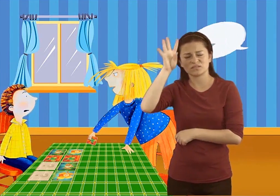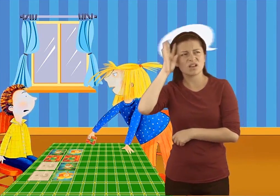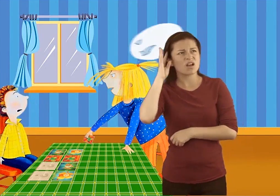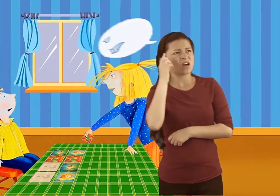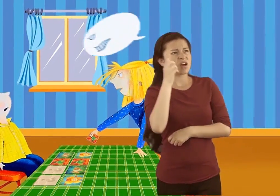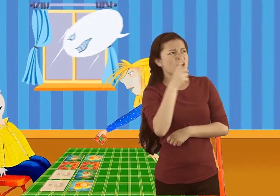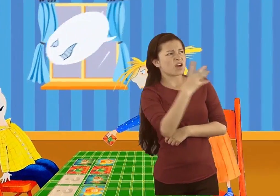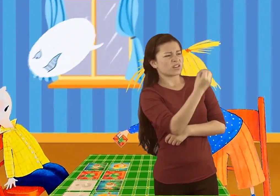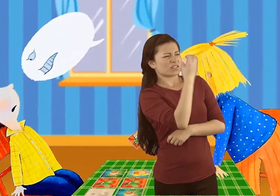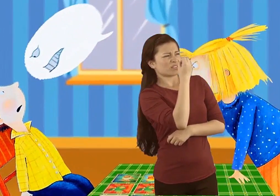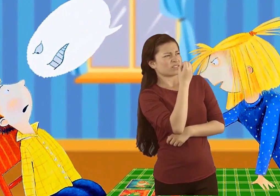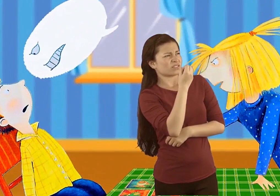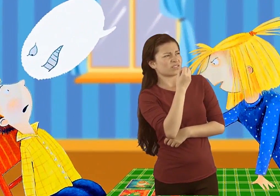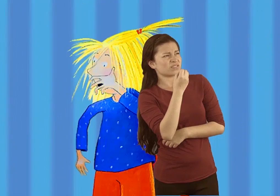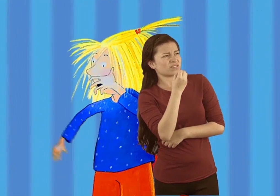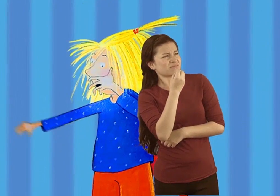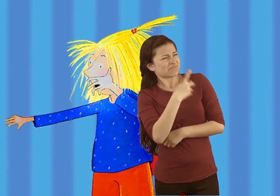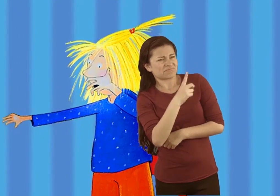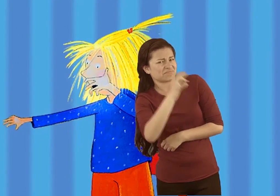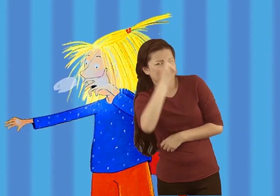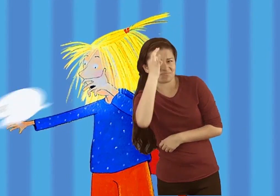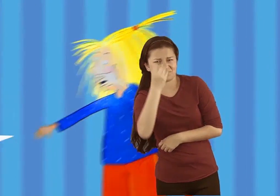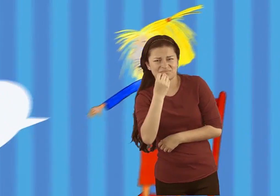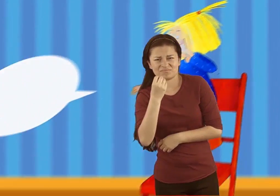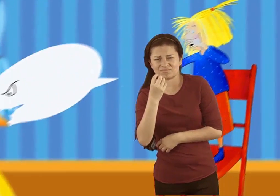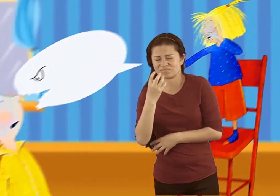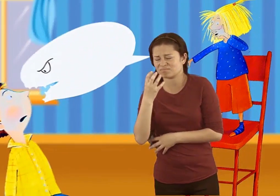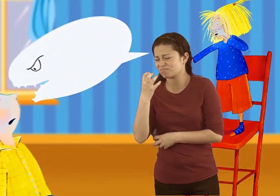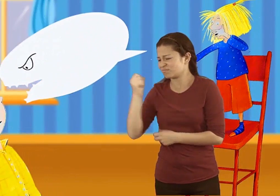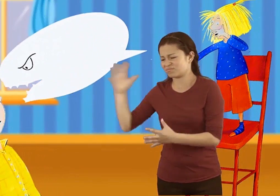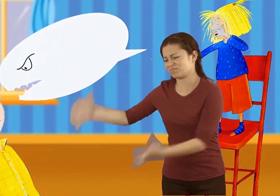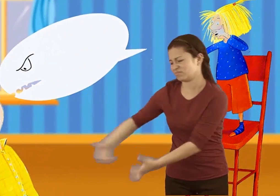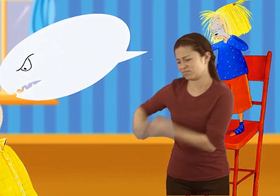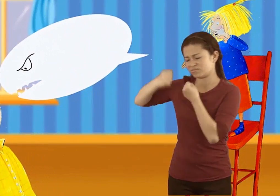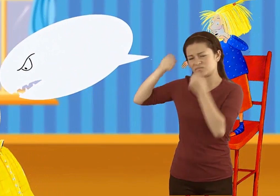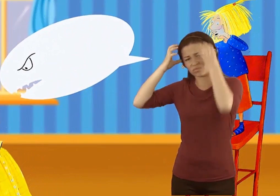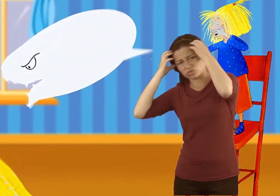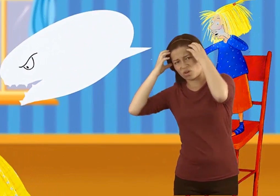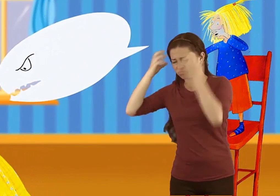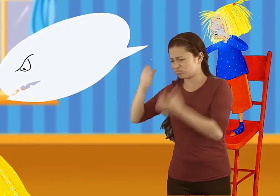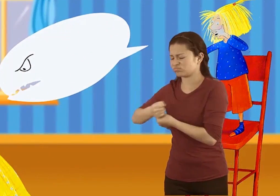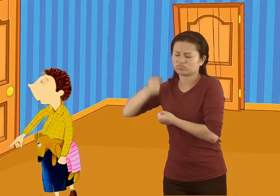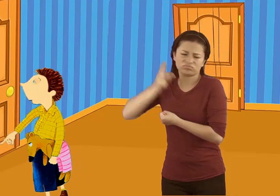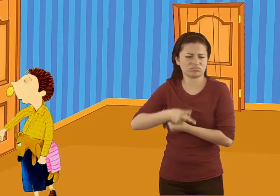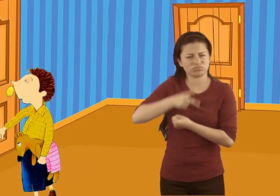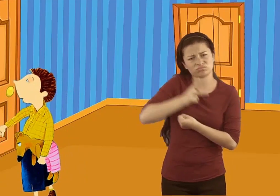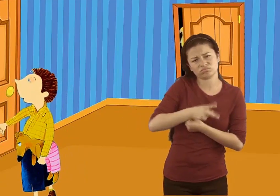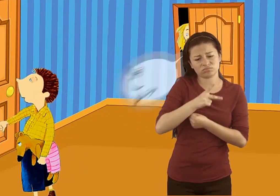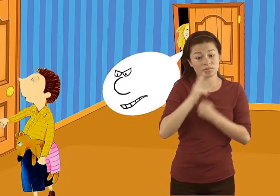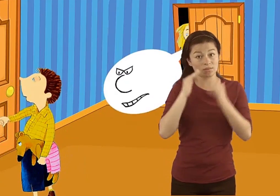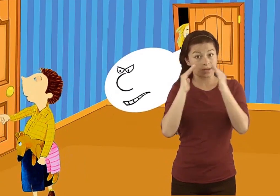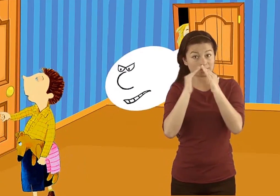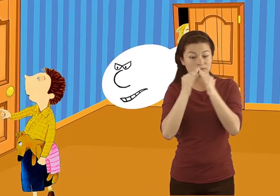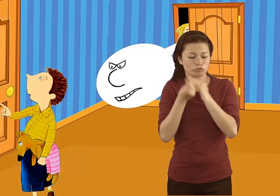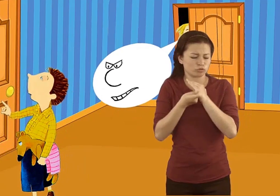un... Leo se sintió mal. Realmente no sabía que era un... Entonces